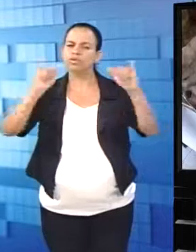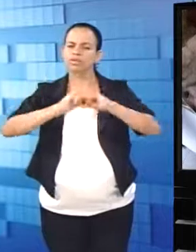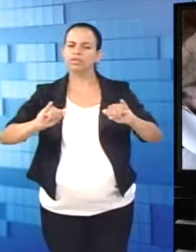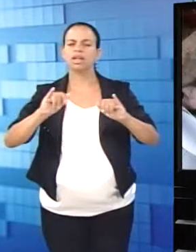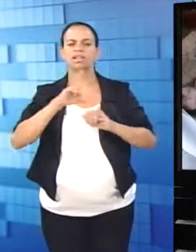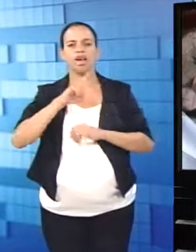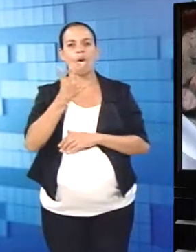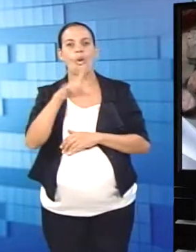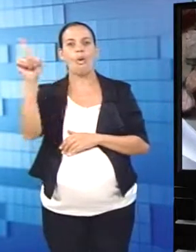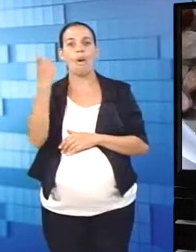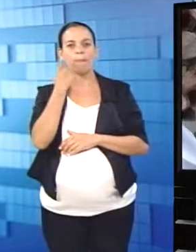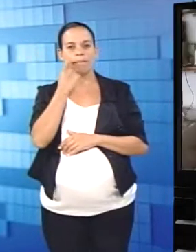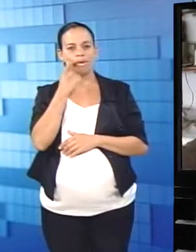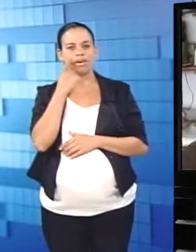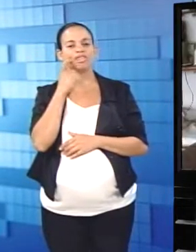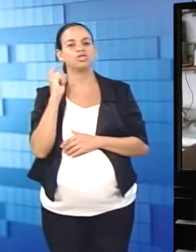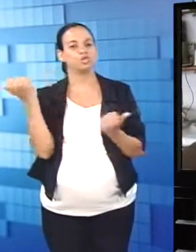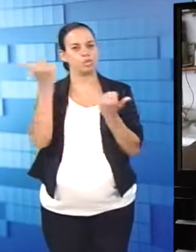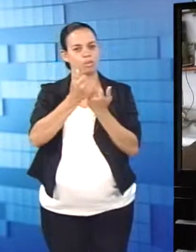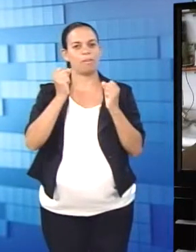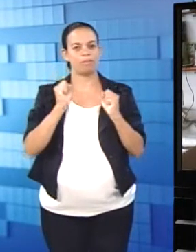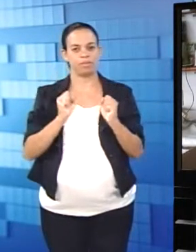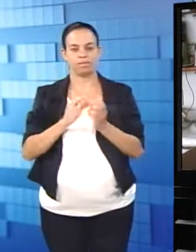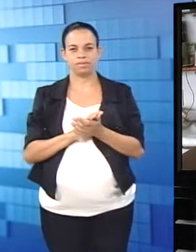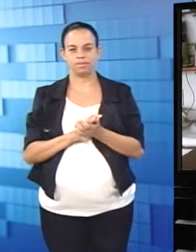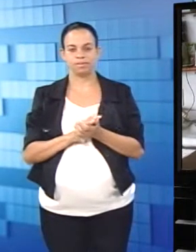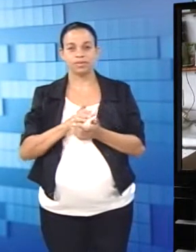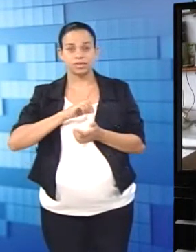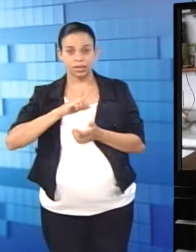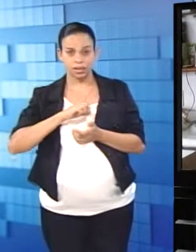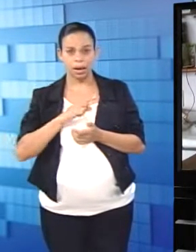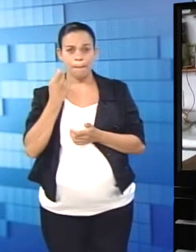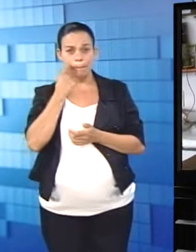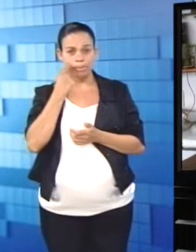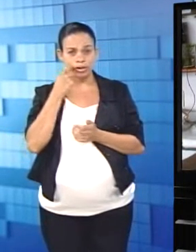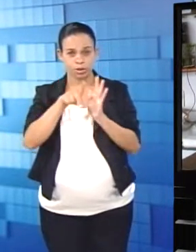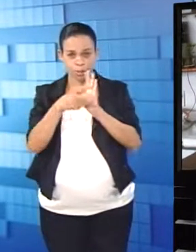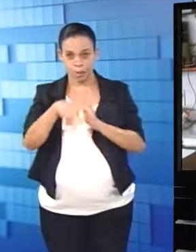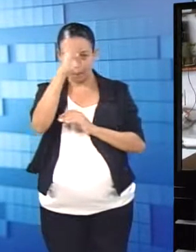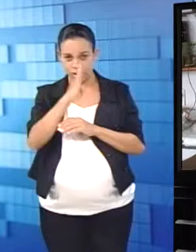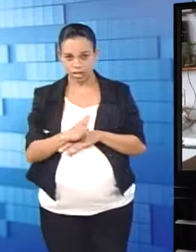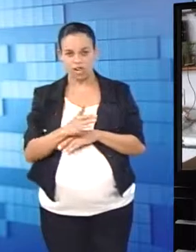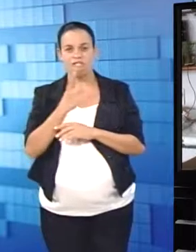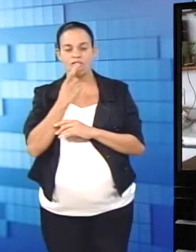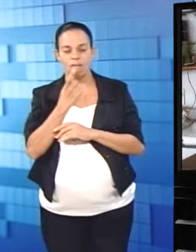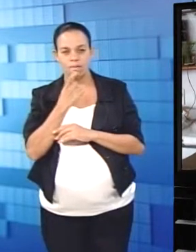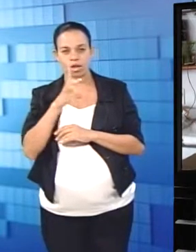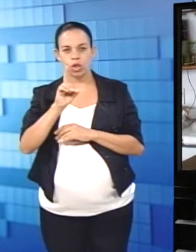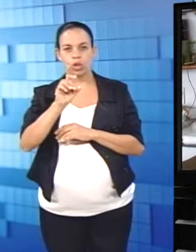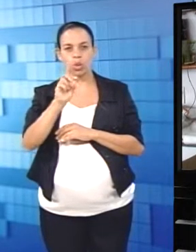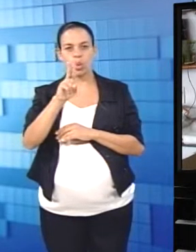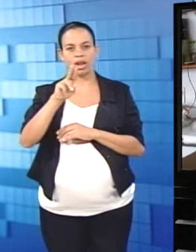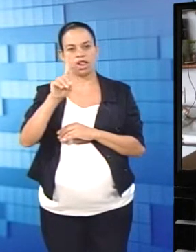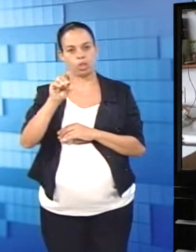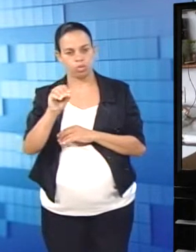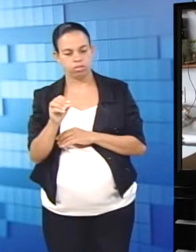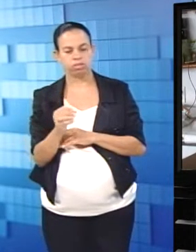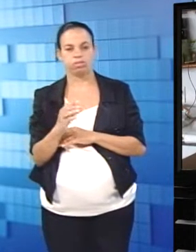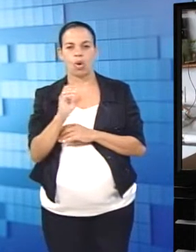alternativas para substituí-lo. É optar por peixes nacionais, vermelho, dourado, curvina,